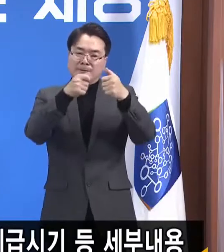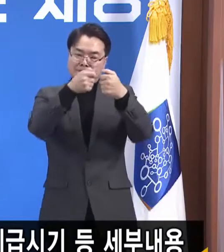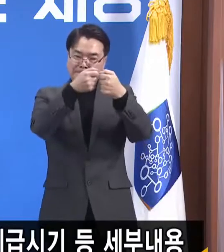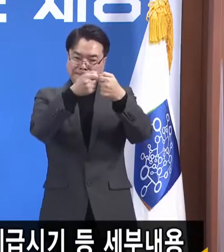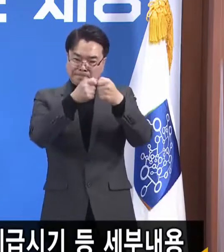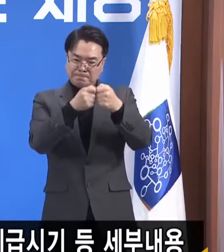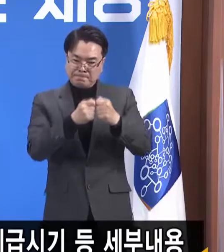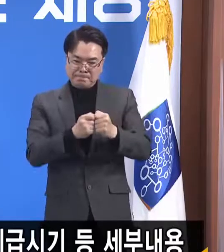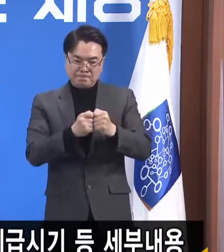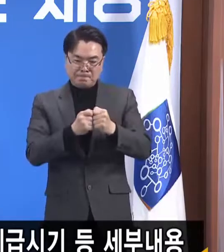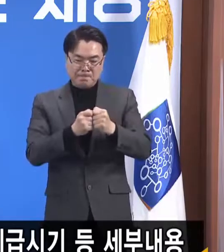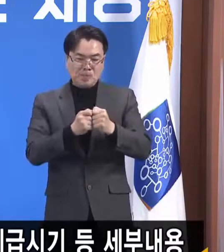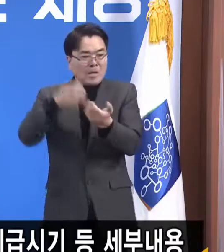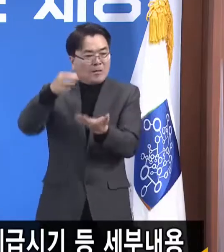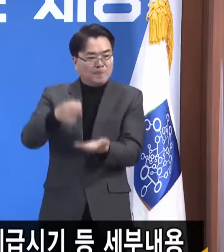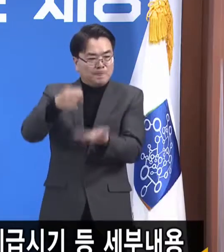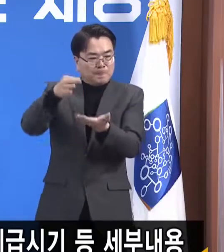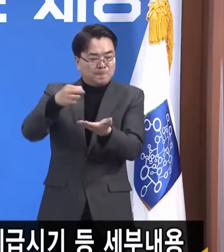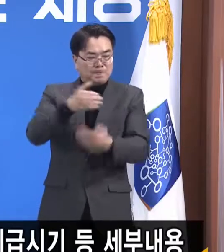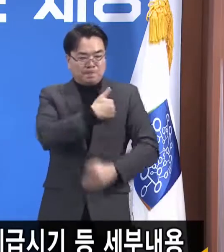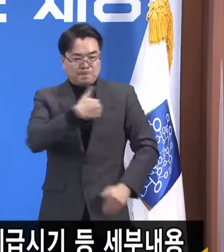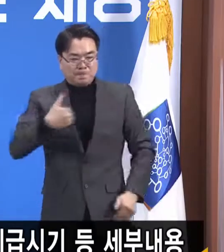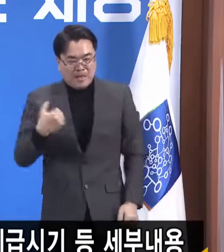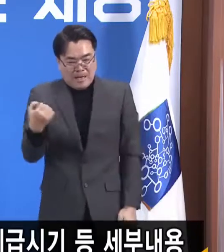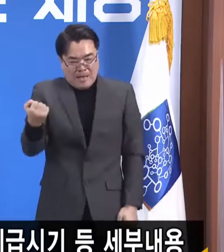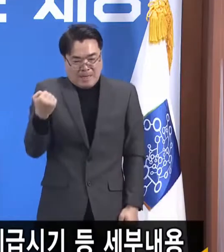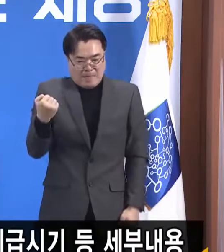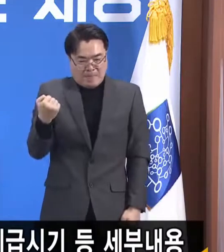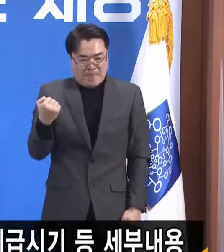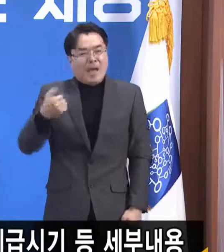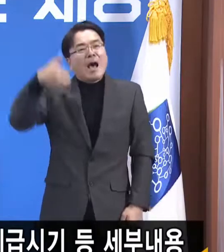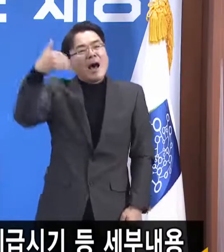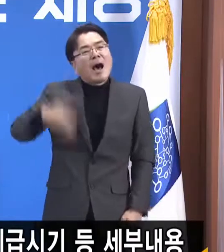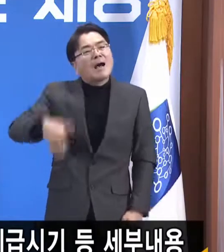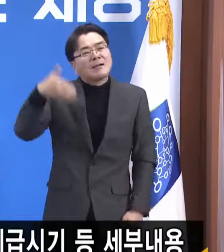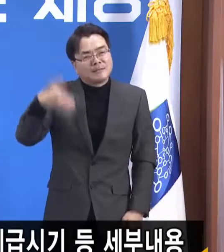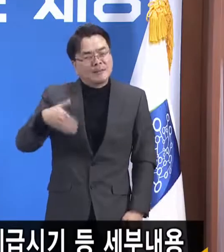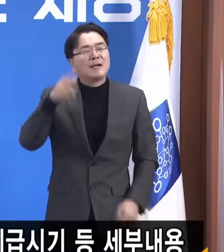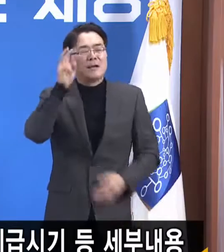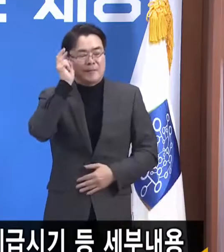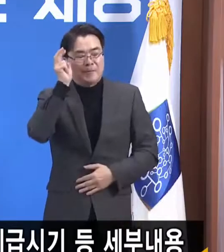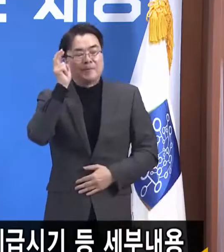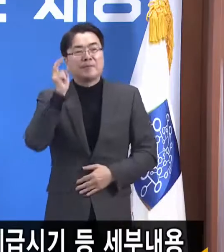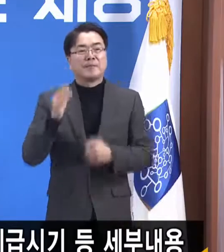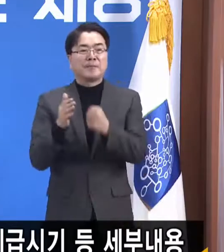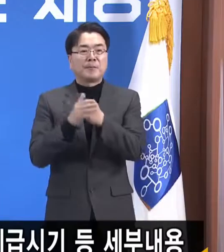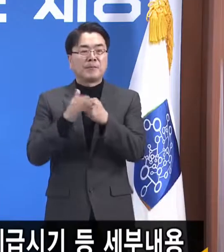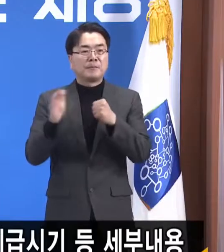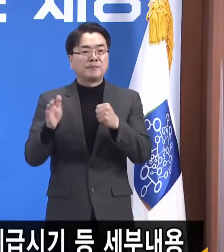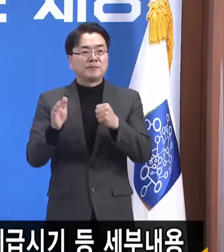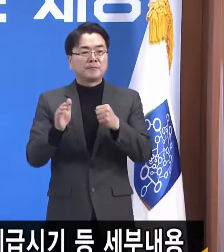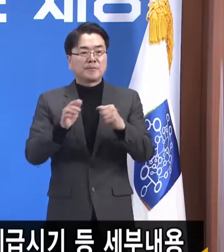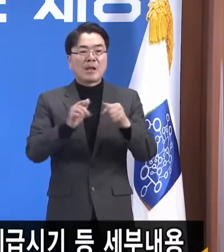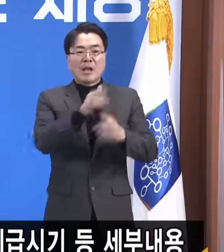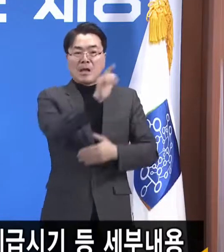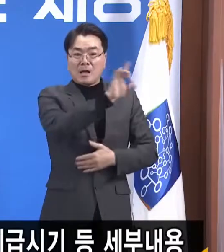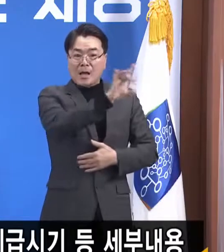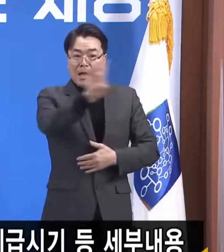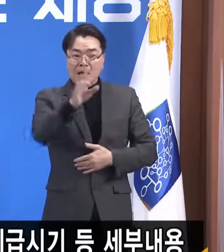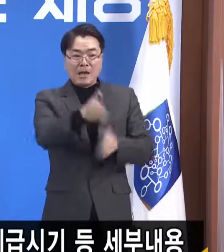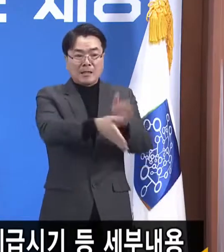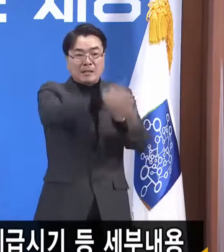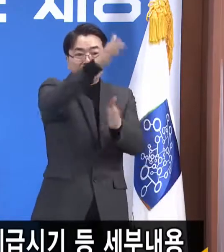대체적으로 재정여력이 그렇게 충분치 않은 상태 같습니다. 그래서 이번에는 각 시군이